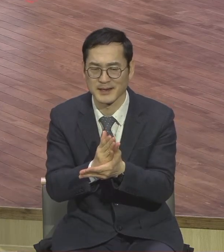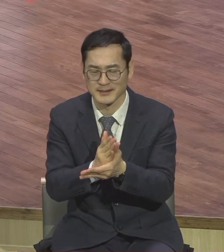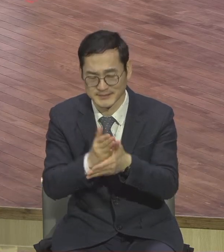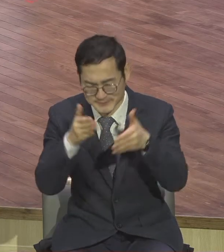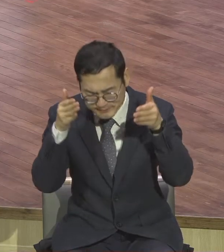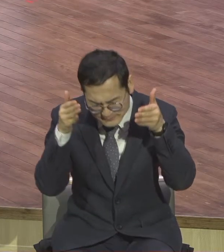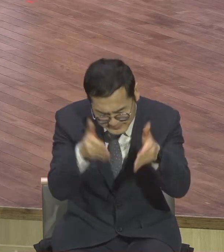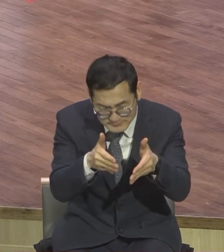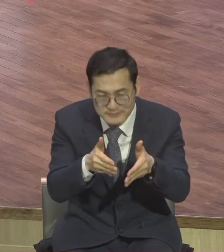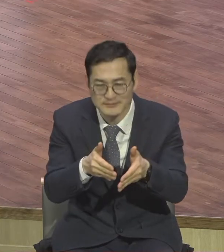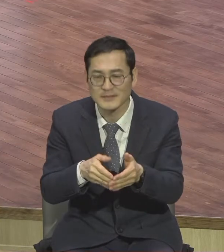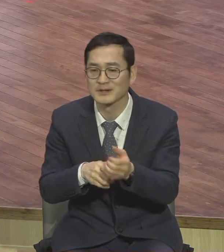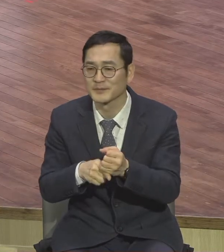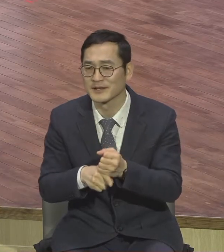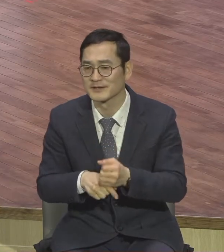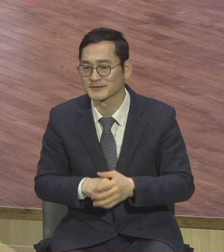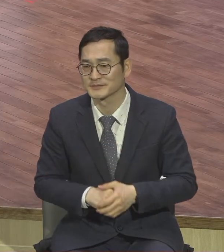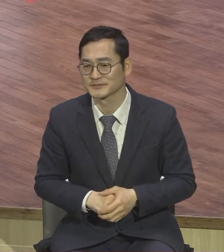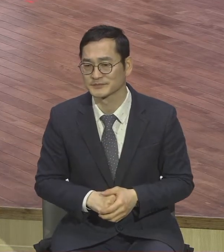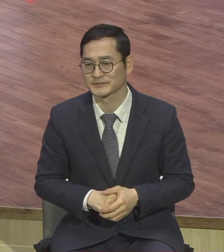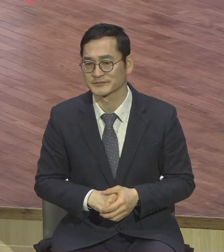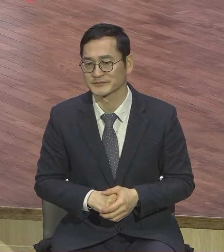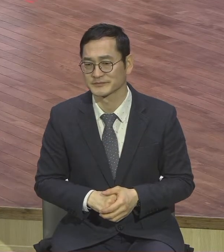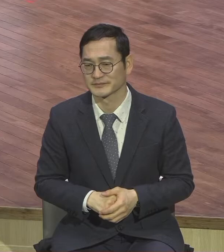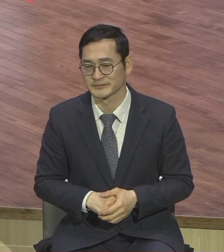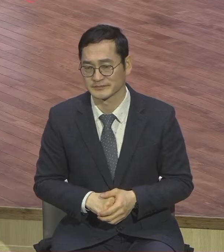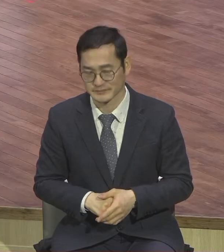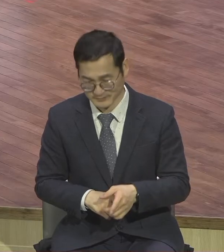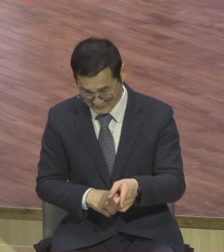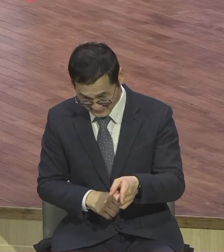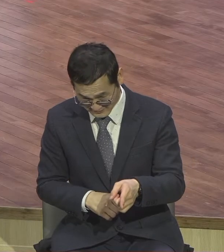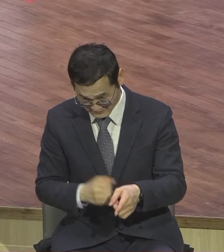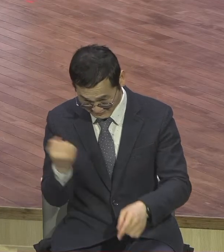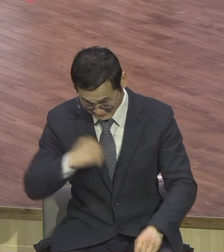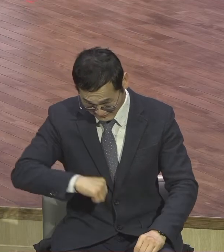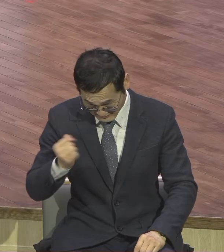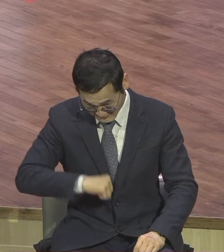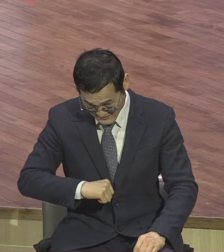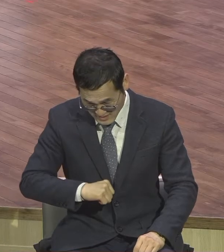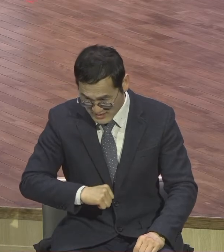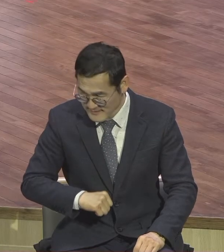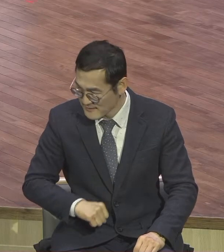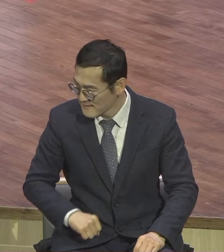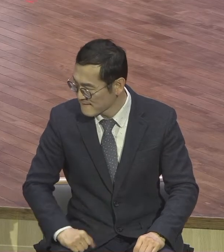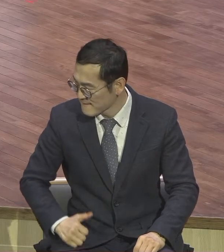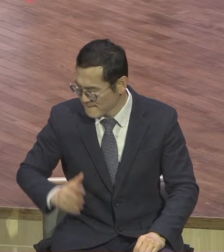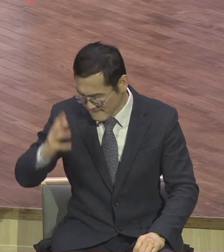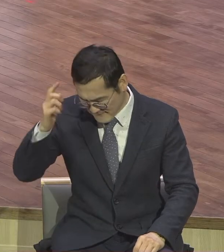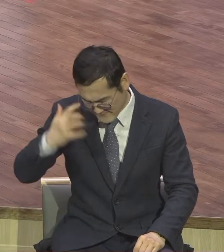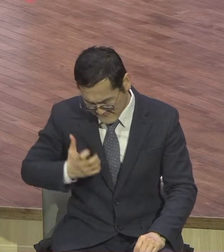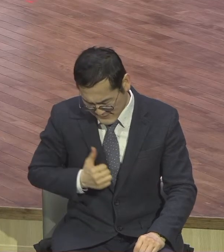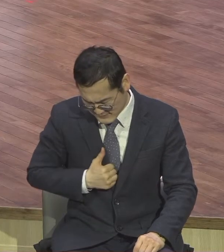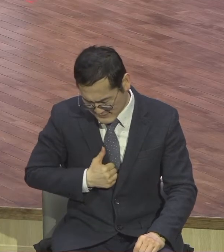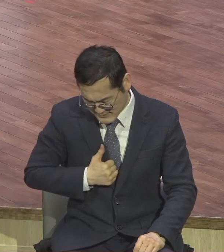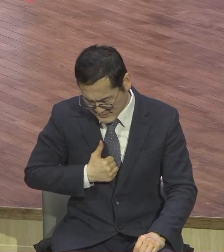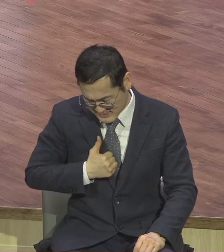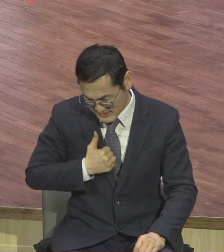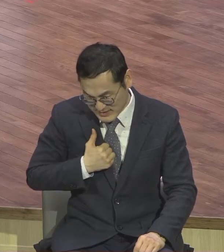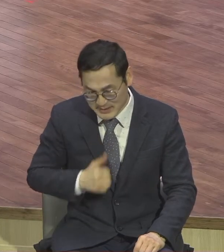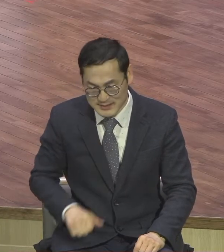생명을 죽이는 것이 아니고 그 한 사람을 내 꼴보기 싫어서 내가 미워서 죽여버리겠다 영혼을 죽이는